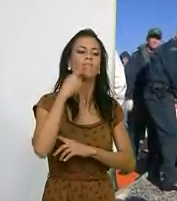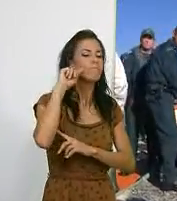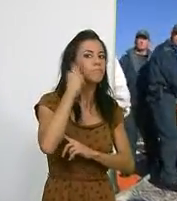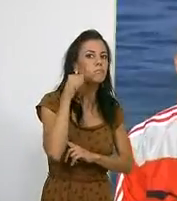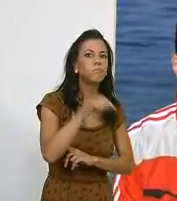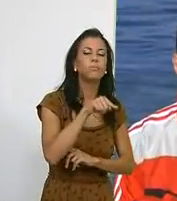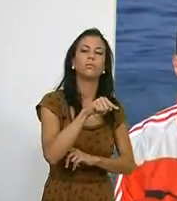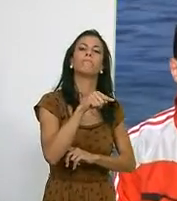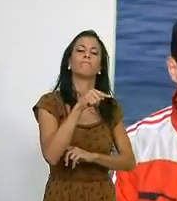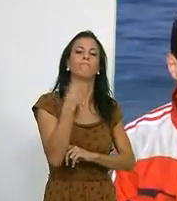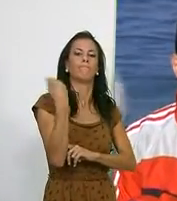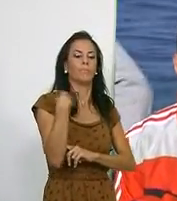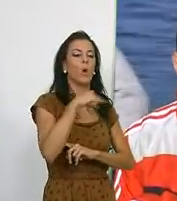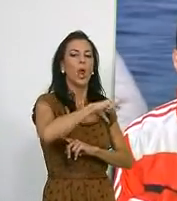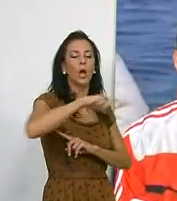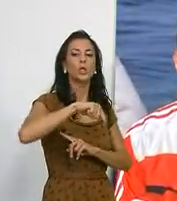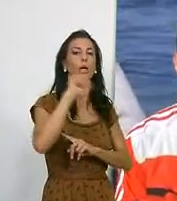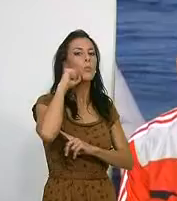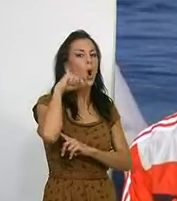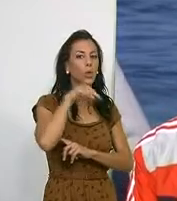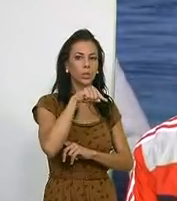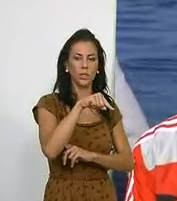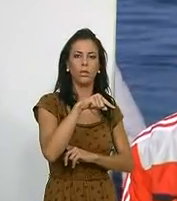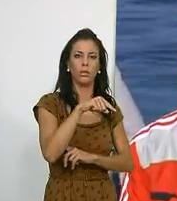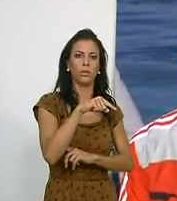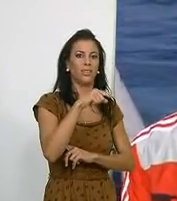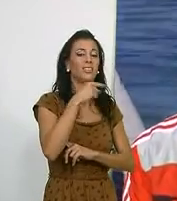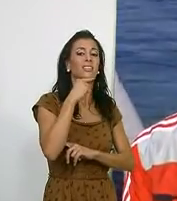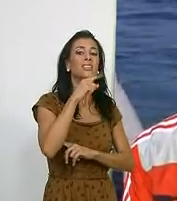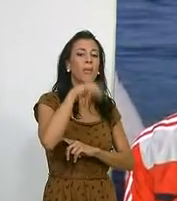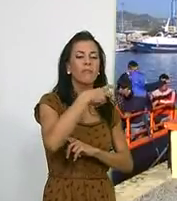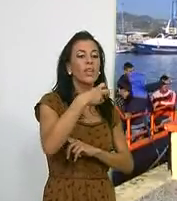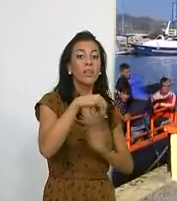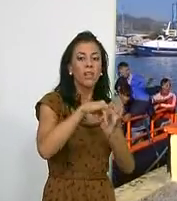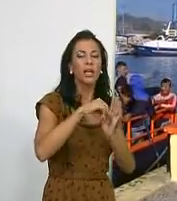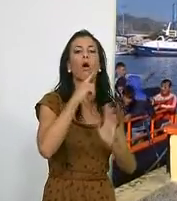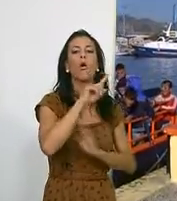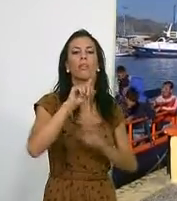interceptados en la inmediación de la costa de Motril a bordo de 11 pateras.